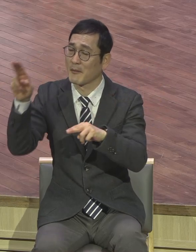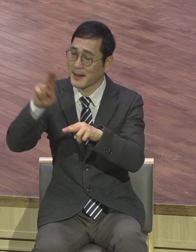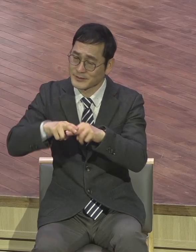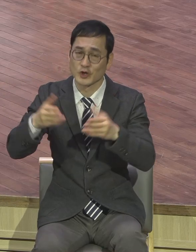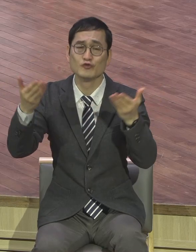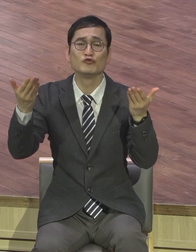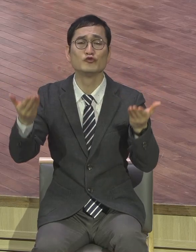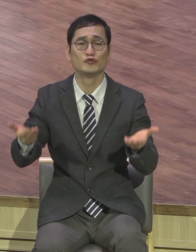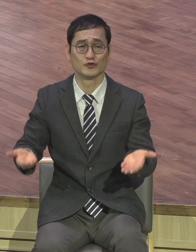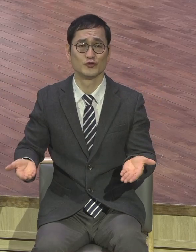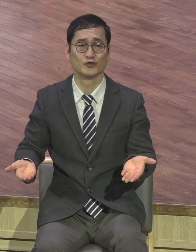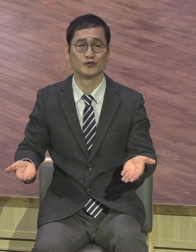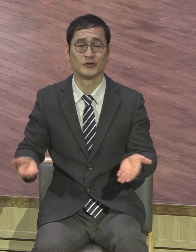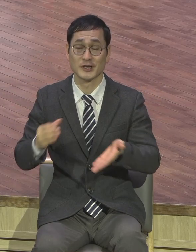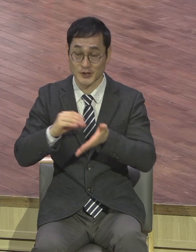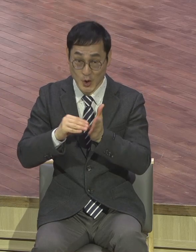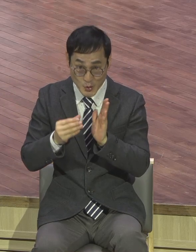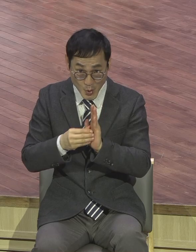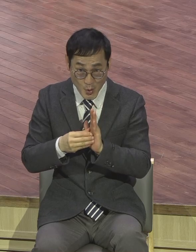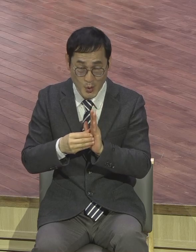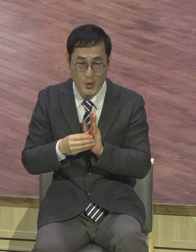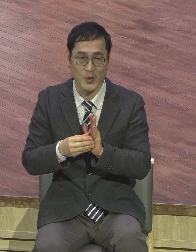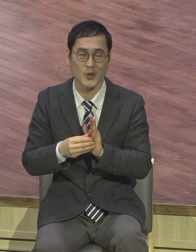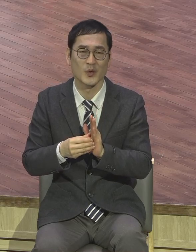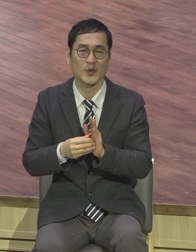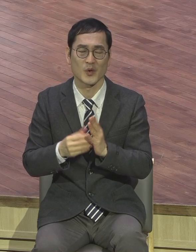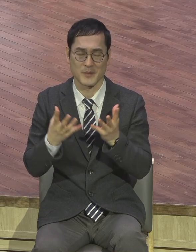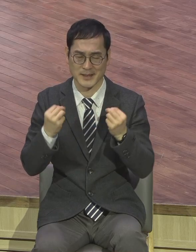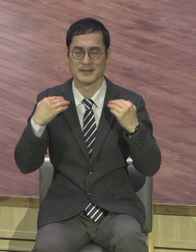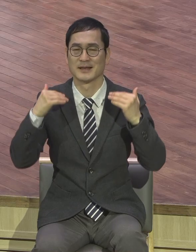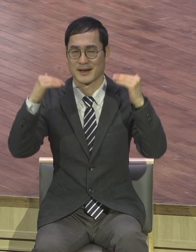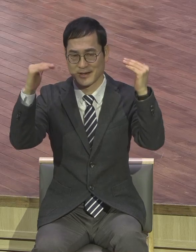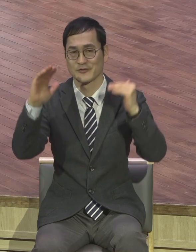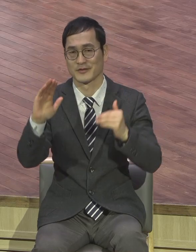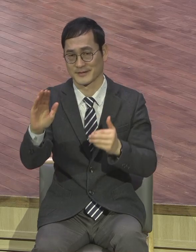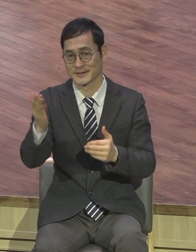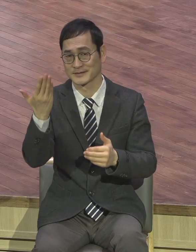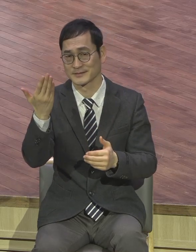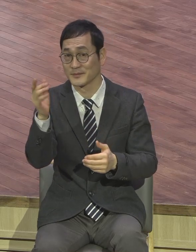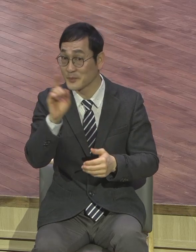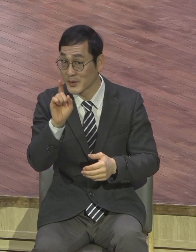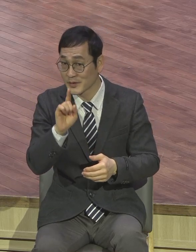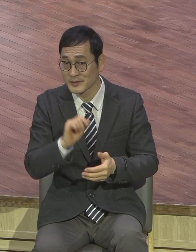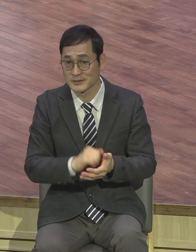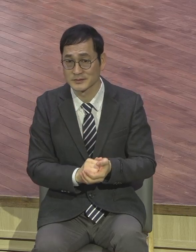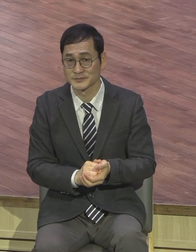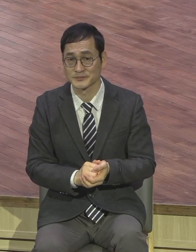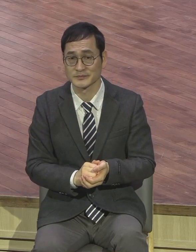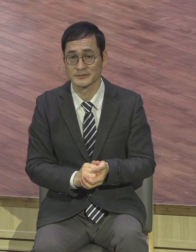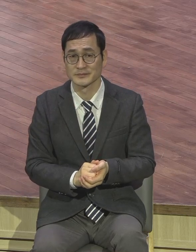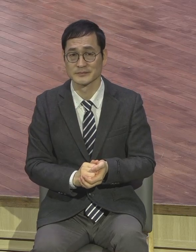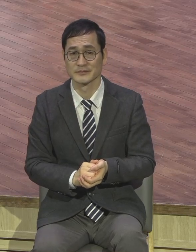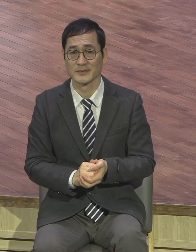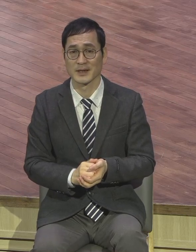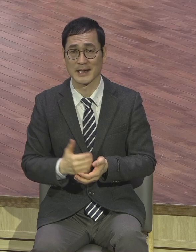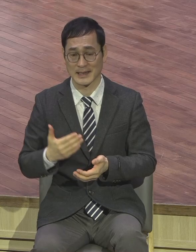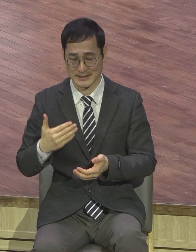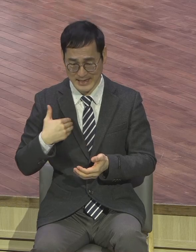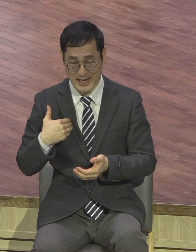자 무슨 말입니까 이게 나를 넘어서 나 자신을